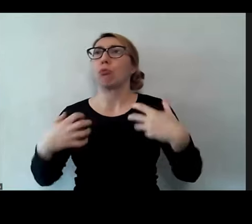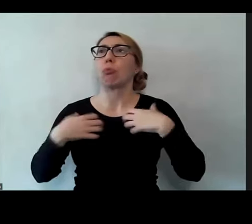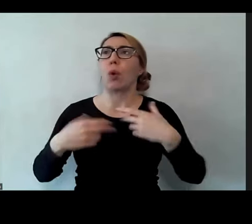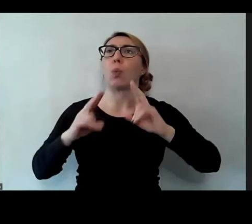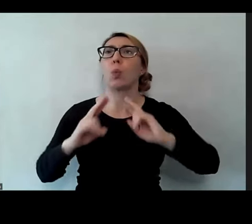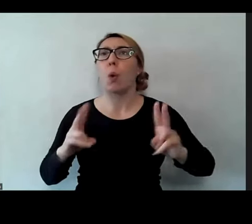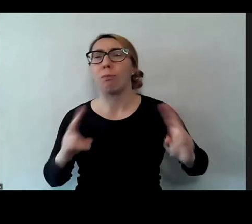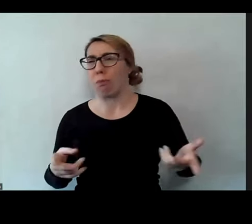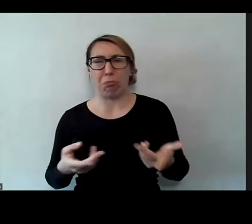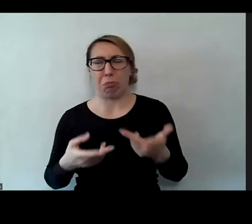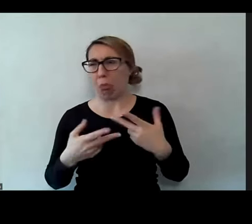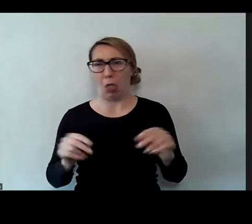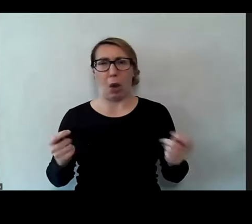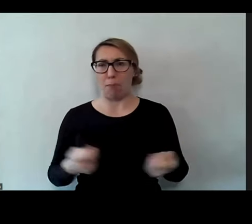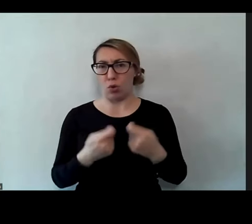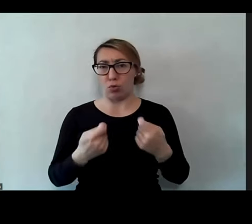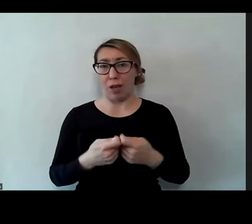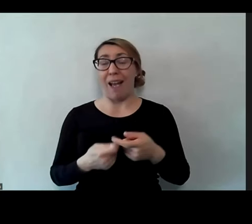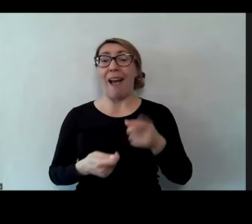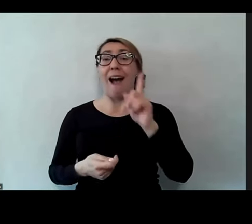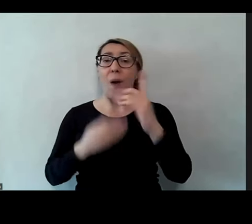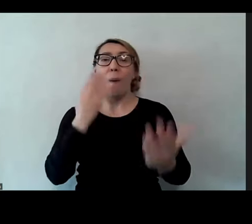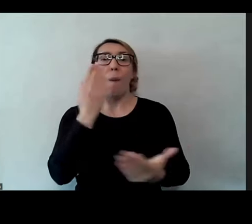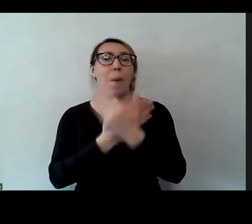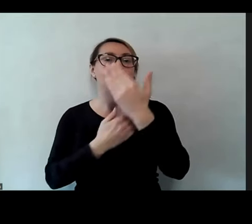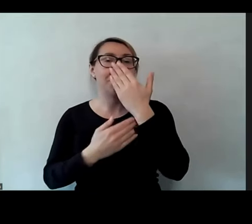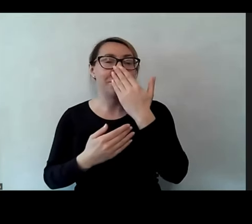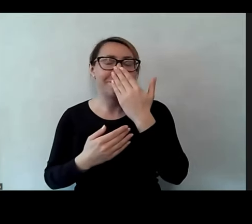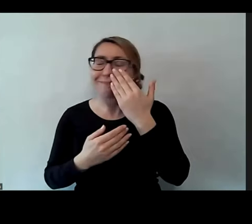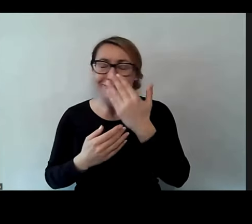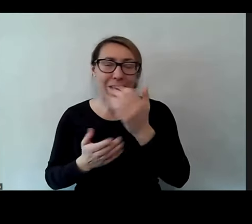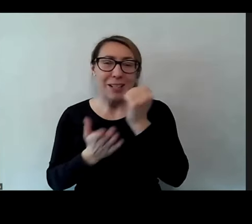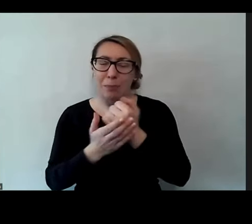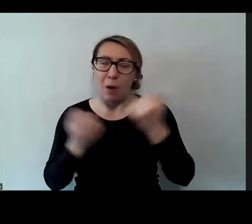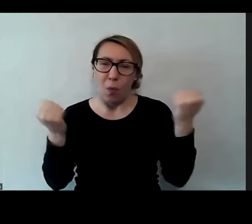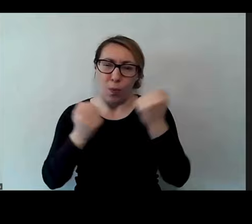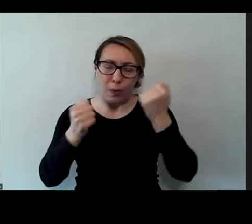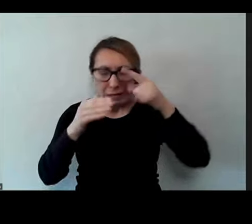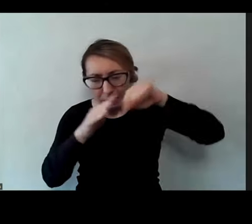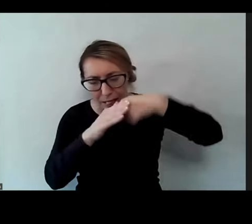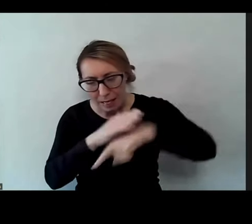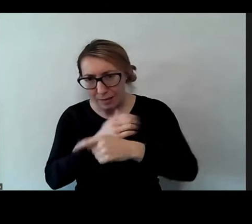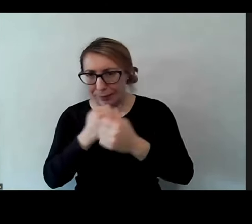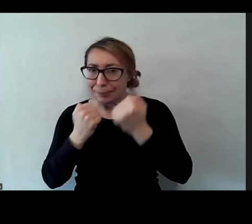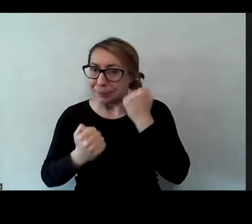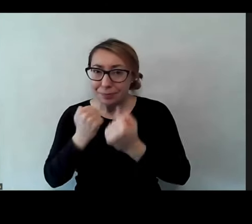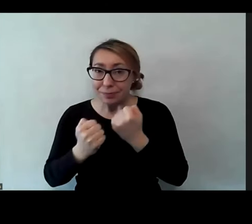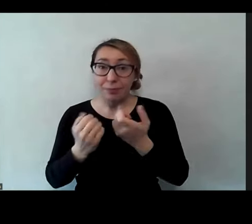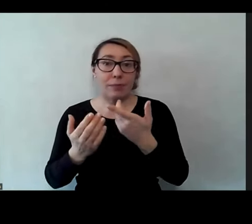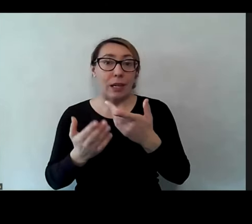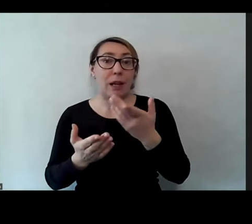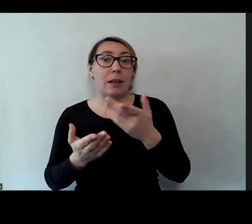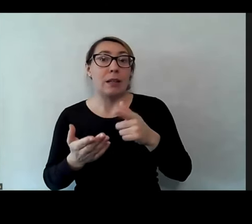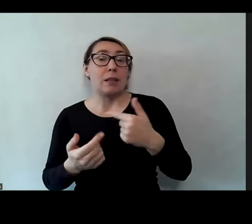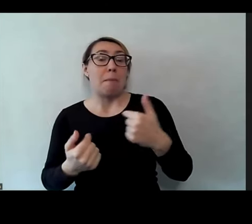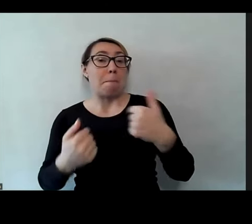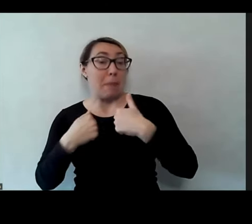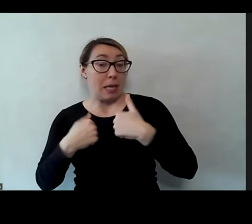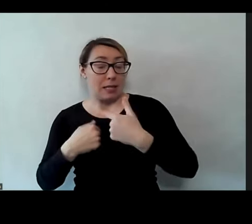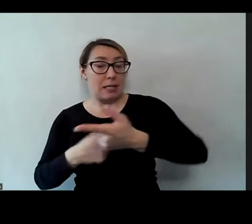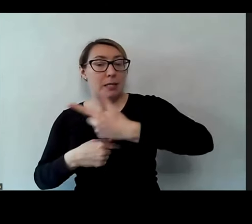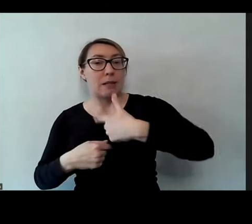funkcjonowaniu. Jednak okazuje się, że sprawa jest o wiele bardziej złożona, bo to, jak my przyswajamy